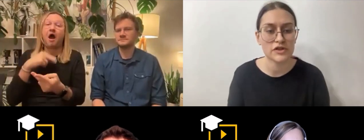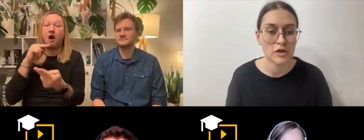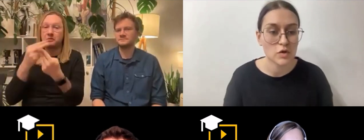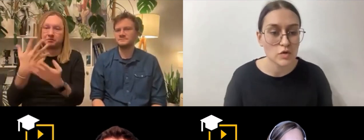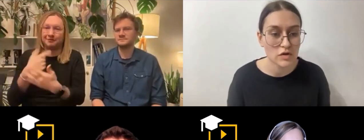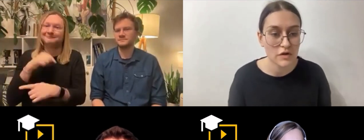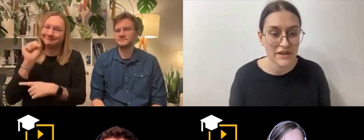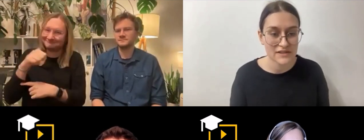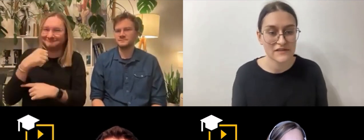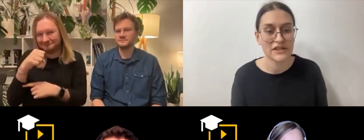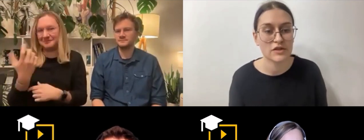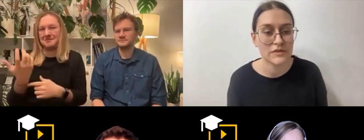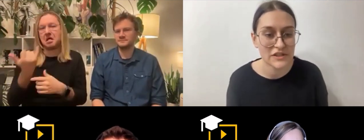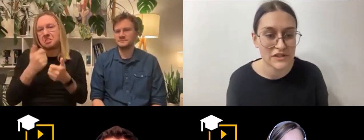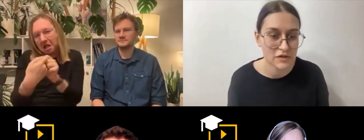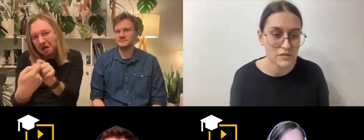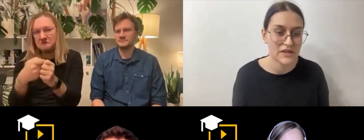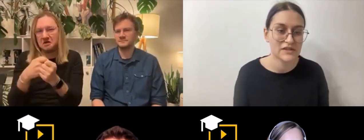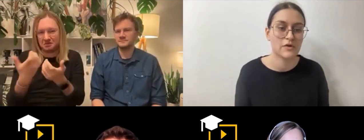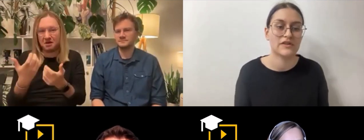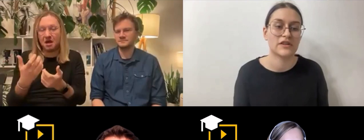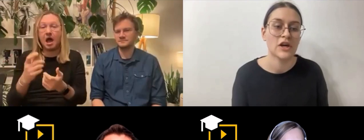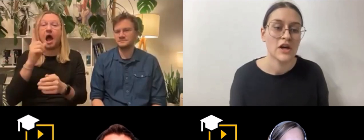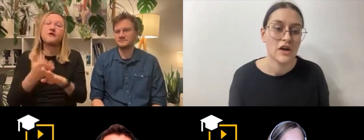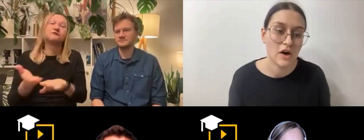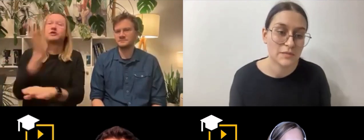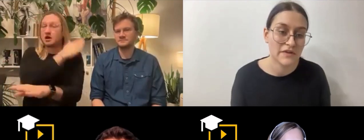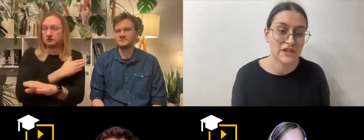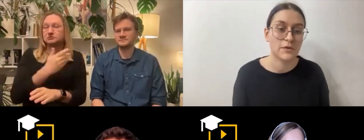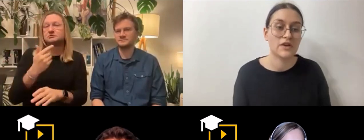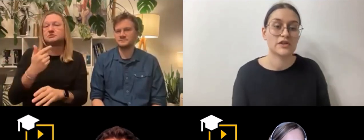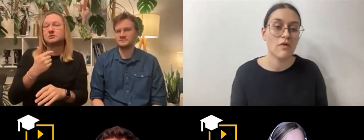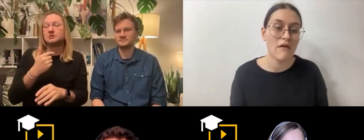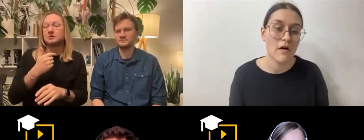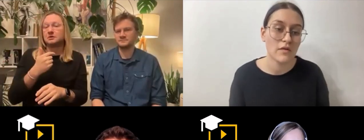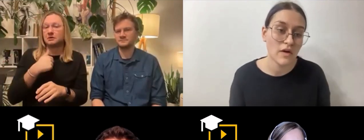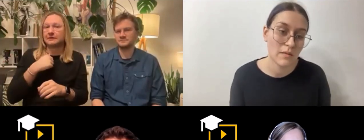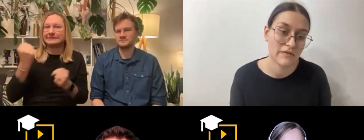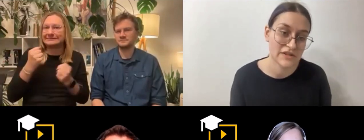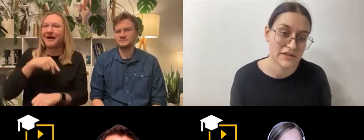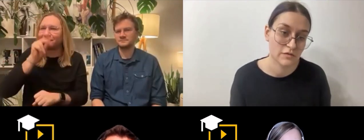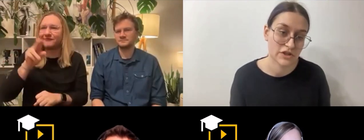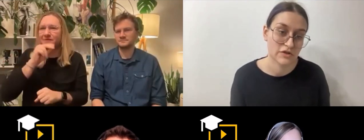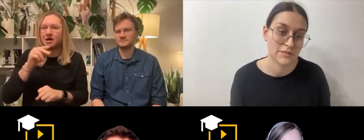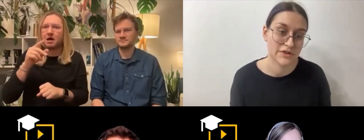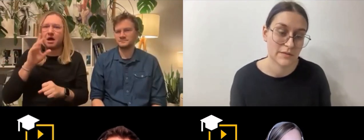tak krótko, to ja jestem w stanie się domyślić i zrozumieć, mogę wtedy odpowiedzieć, pokiwać głową, no albo właśnie coś dłuższego to piszemy.